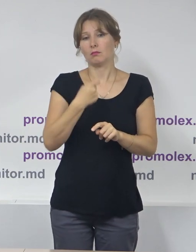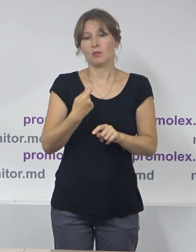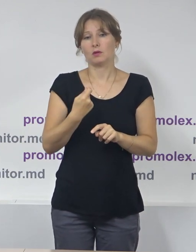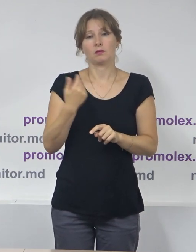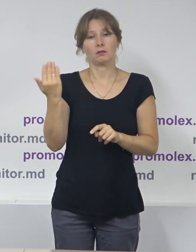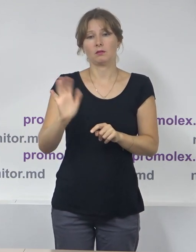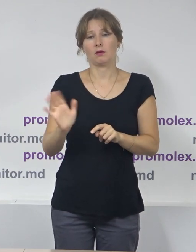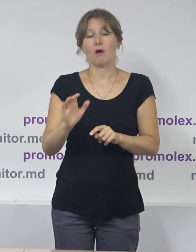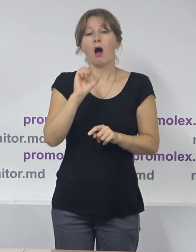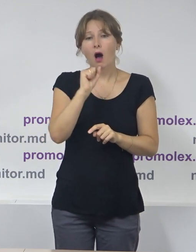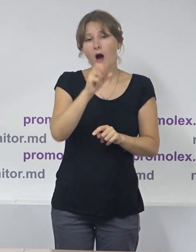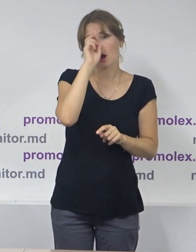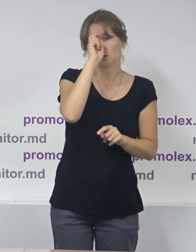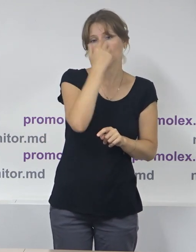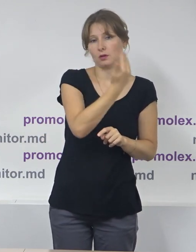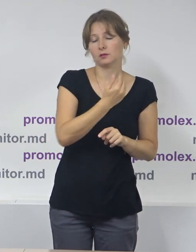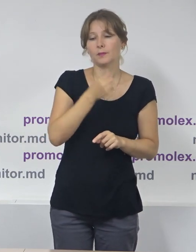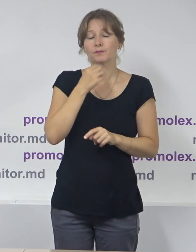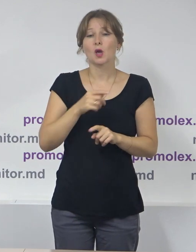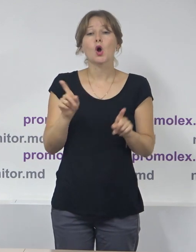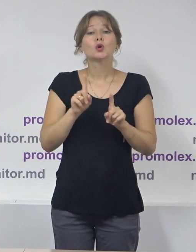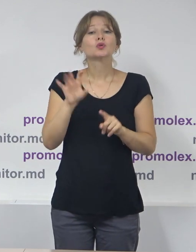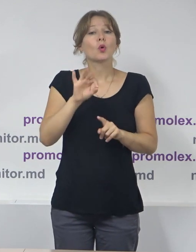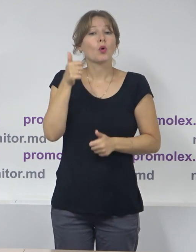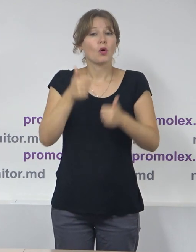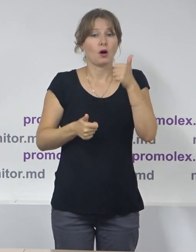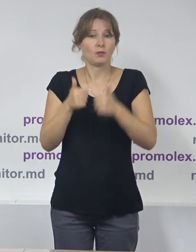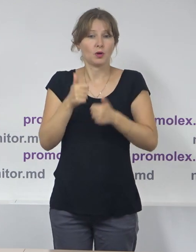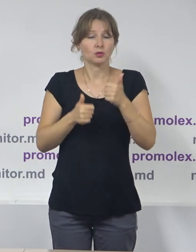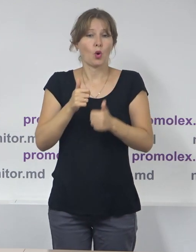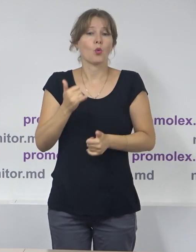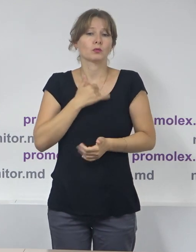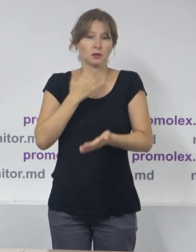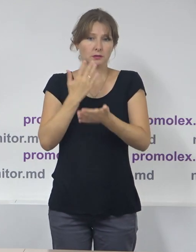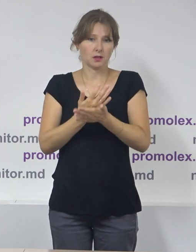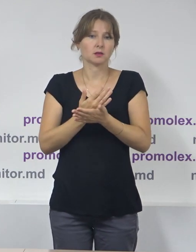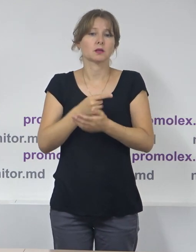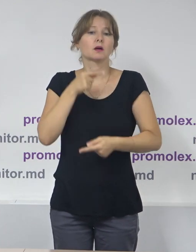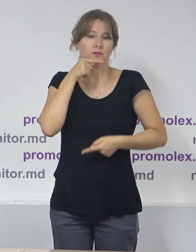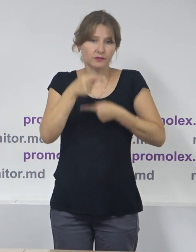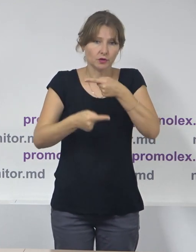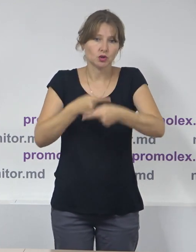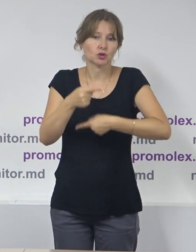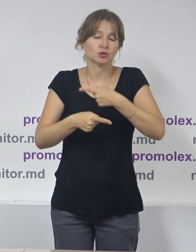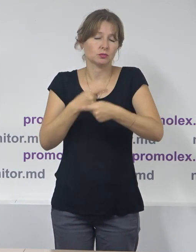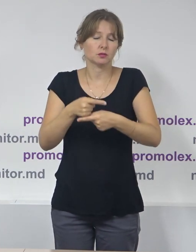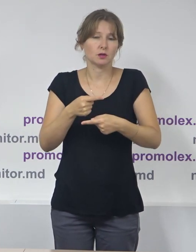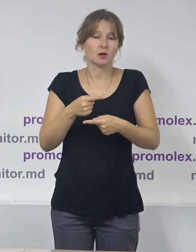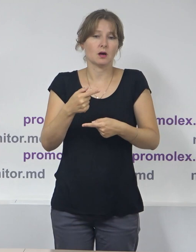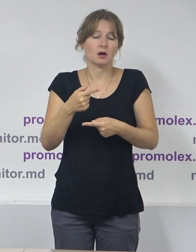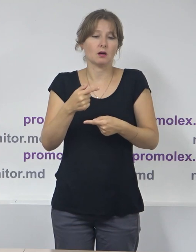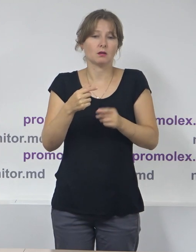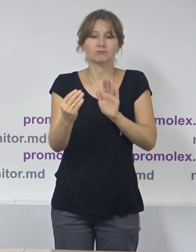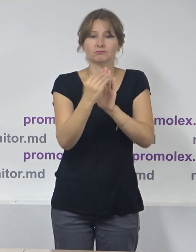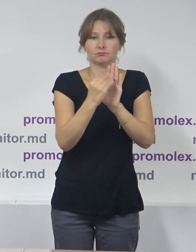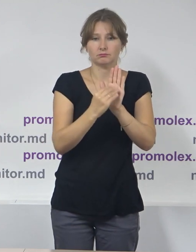În ce aici privește finanțarea campaniei electorale, veți găsi și acest capitol tradițional în rapoartele noastre. Am vrea să salutăm,